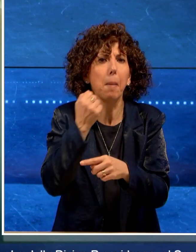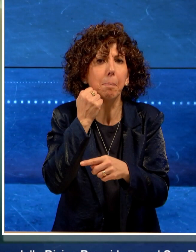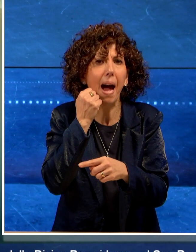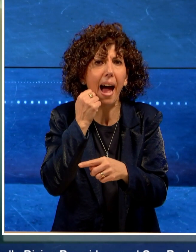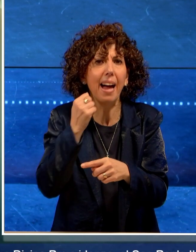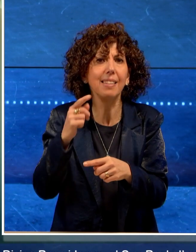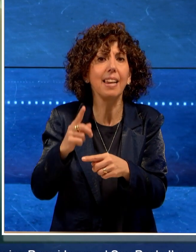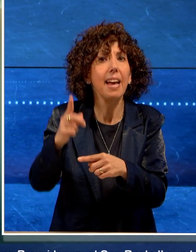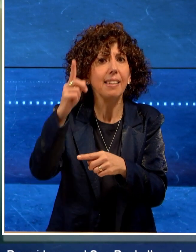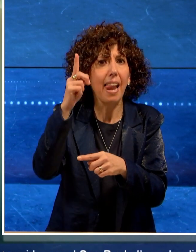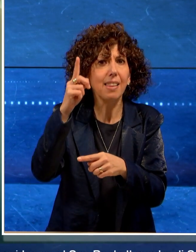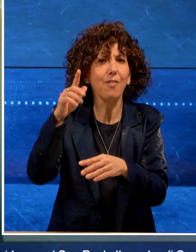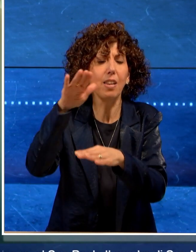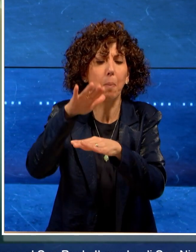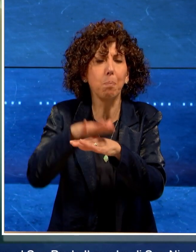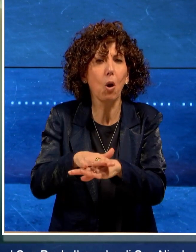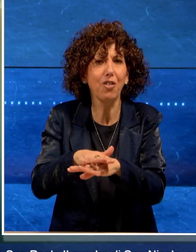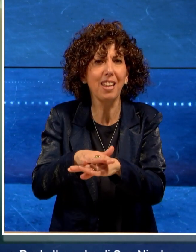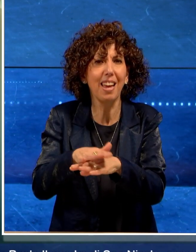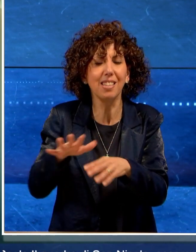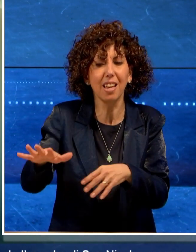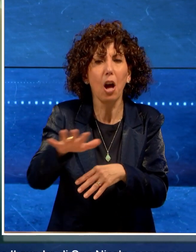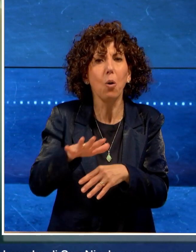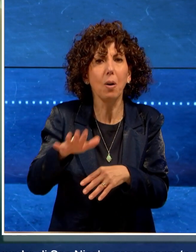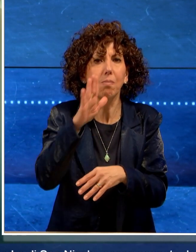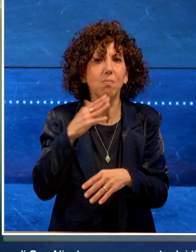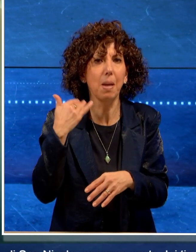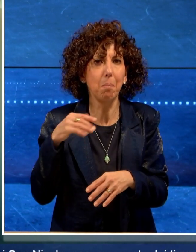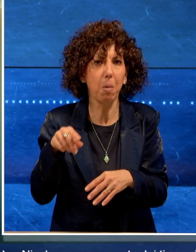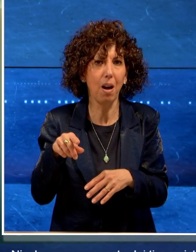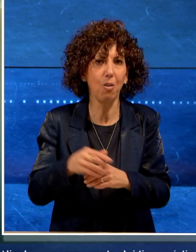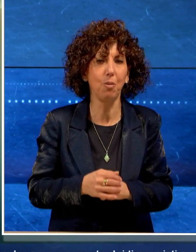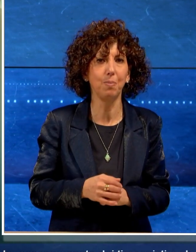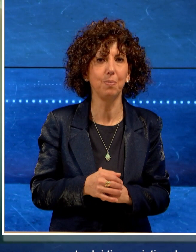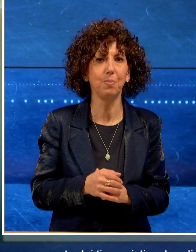della Divina Providenza al quartiere San Paolo.